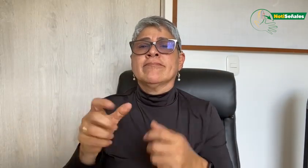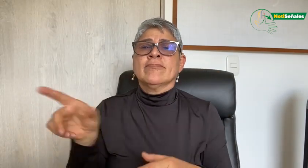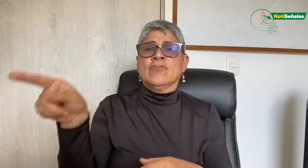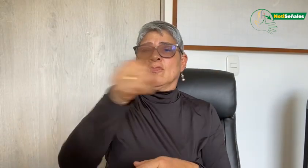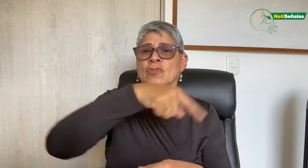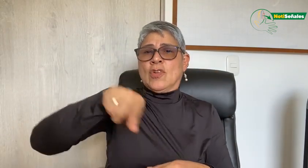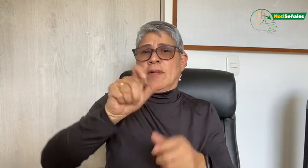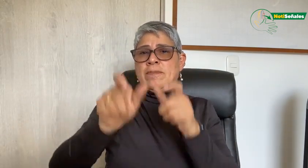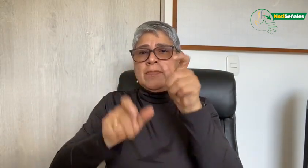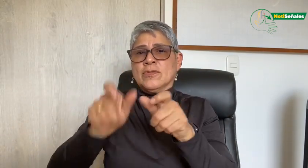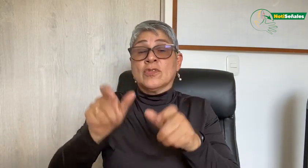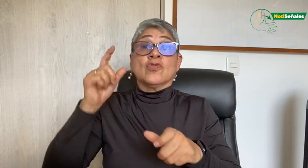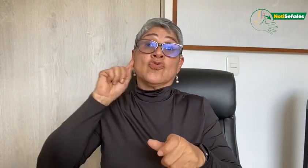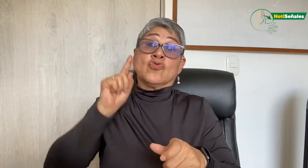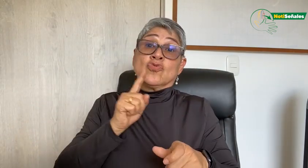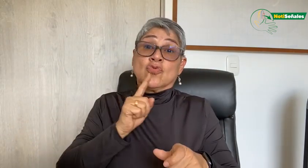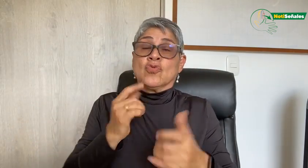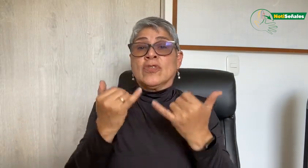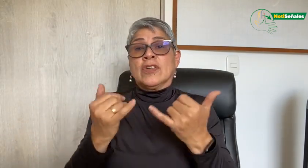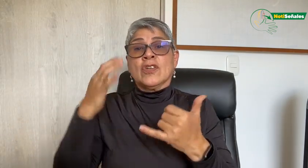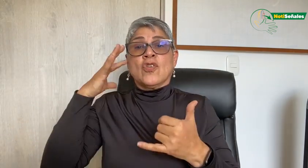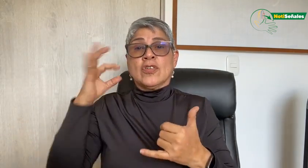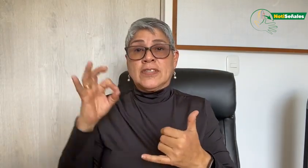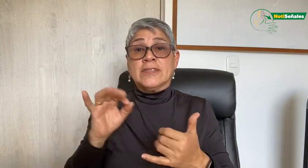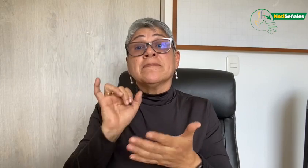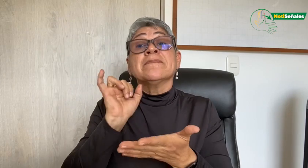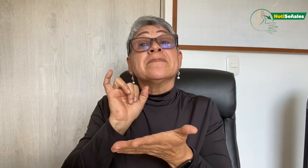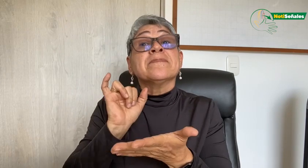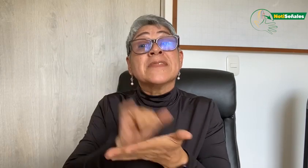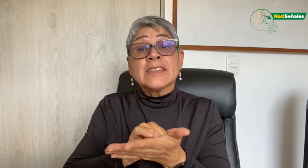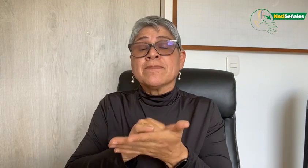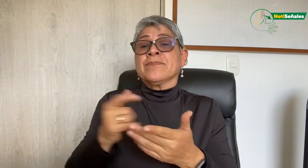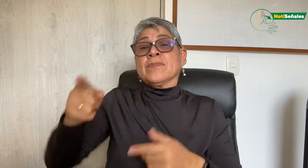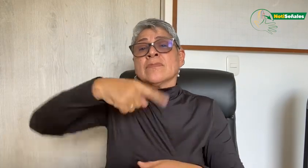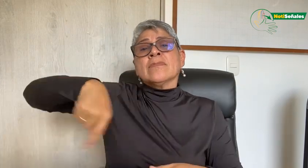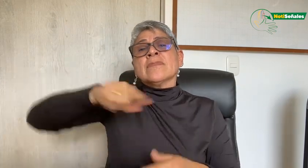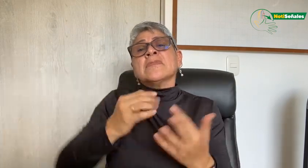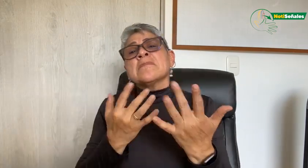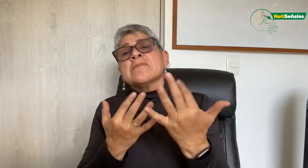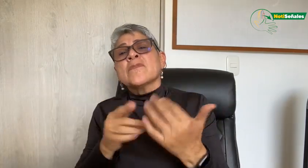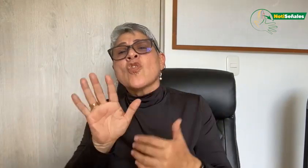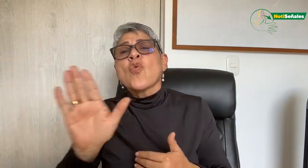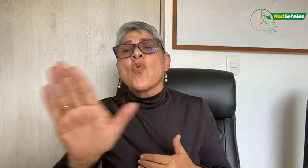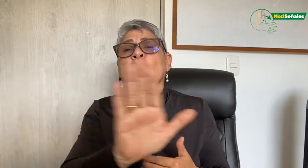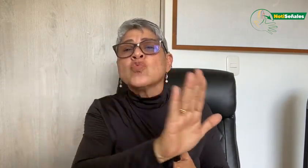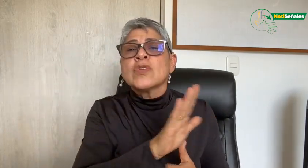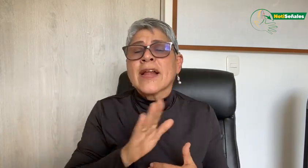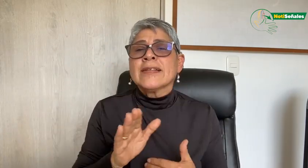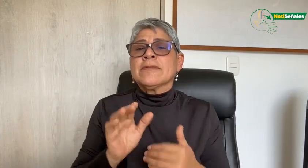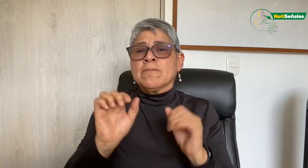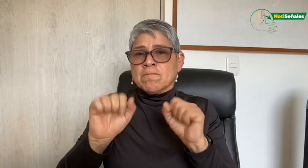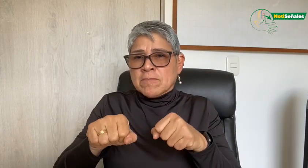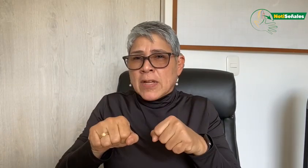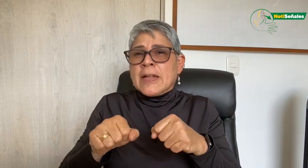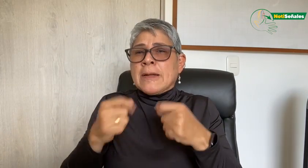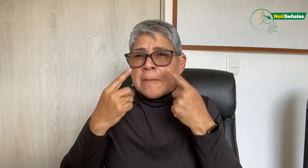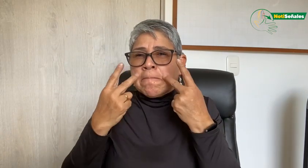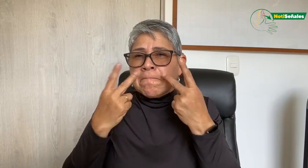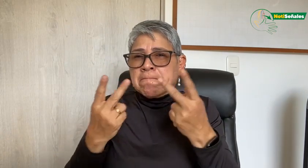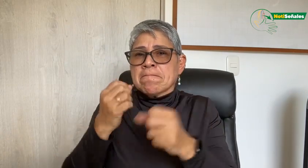LSC, tanto en los sordos como de los oyentes. De esta manera esperamos que ustedes puedan ver